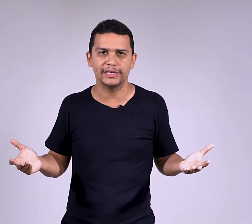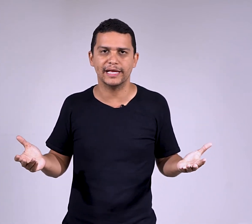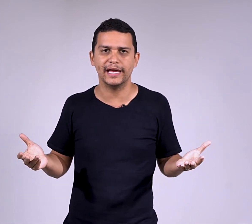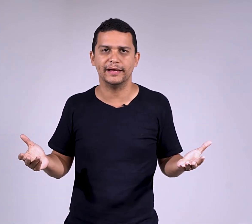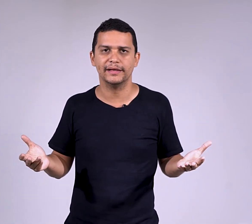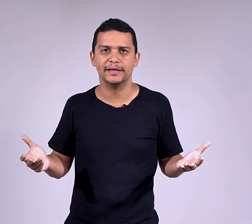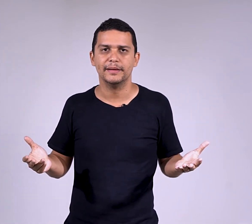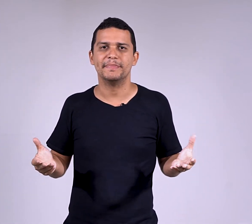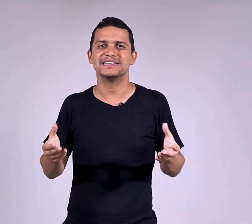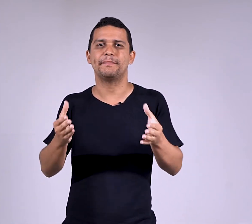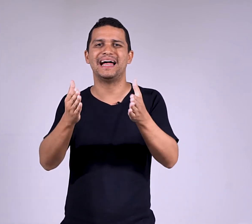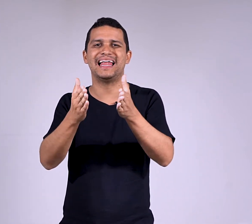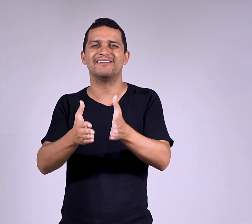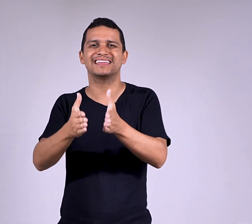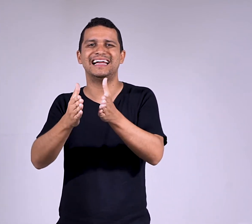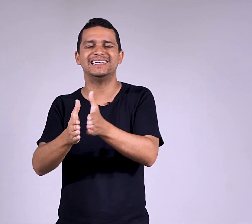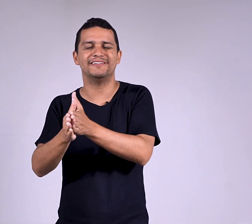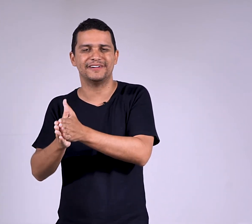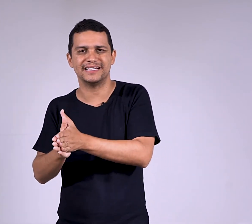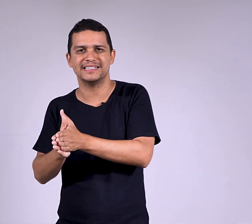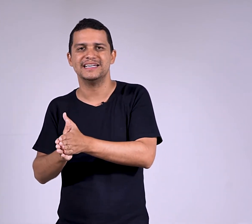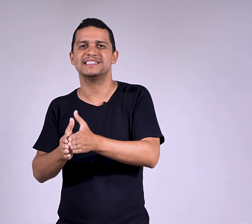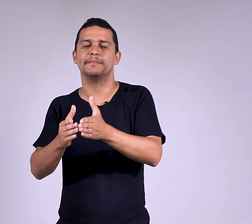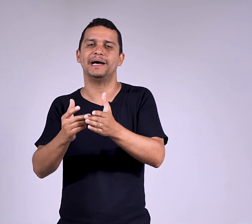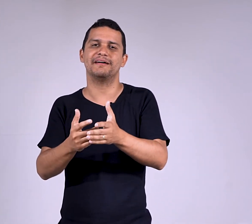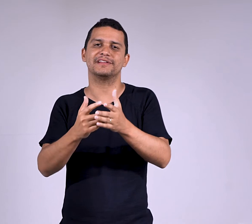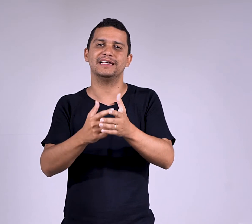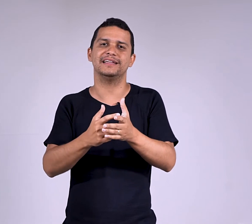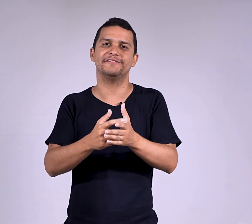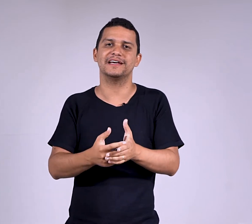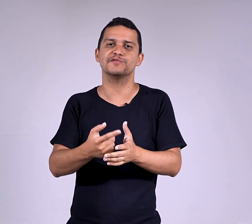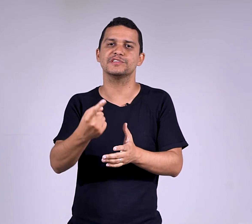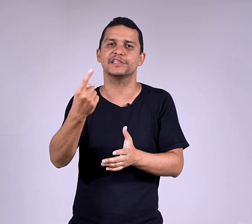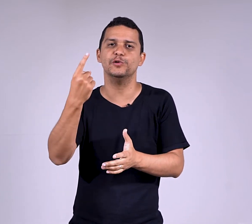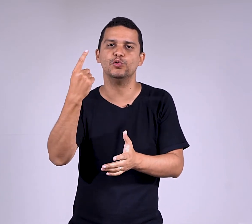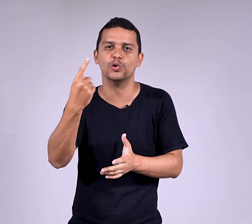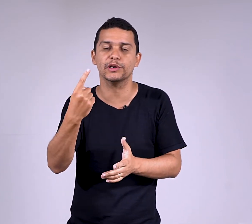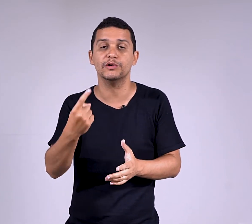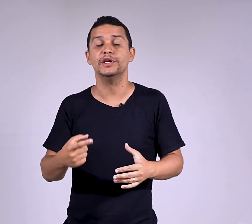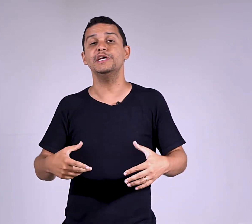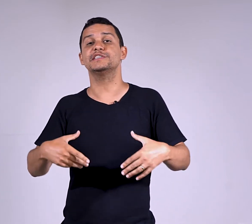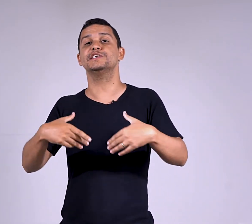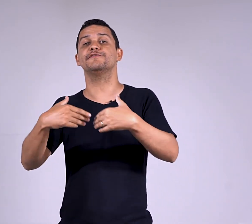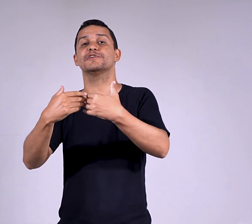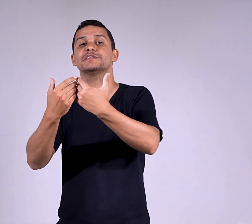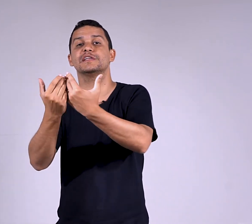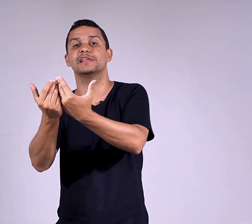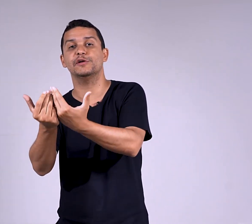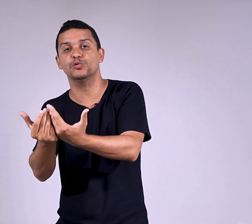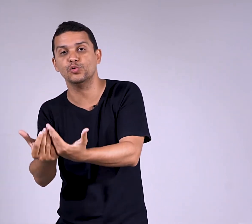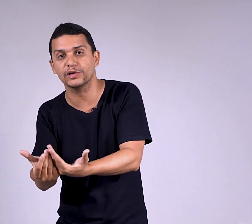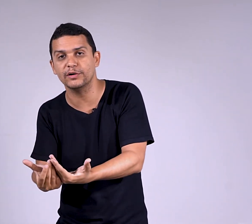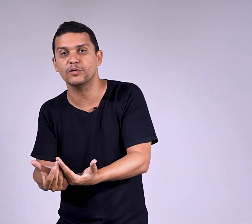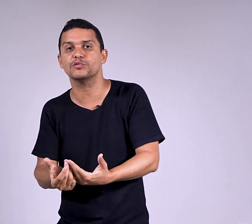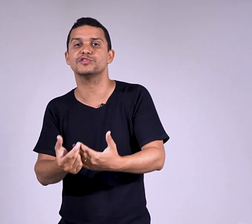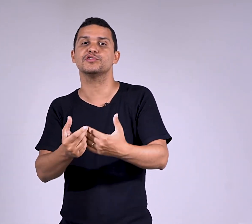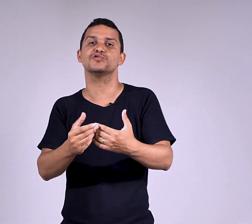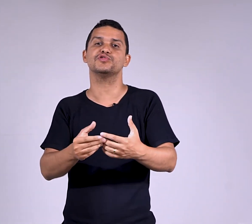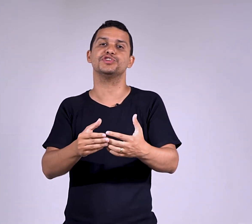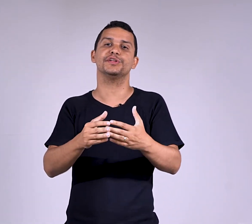ideia. Mas a palavra está ali na frase. E se a palavra está ali na frase, você tem um núcleo. E se você tem um núcleo, o seu sujeito